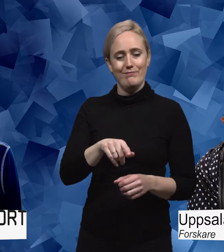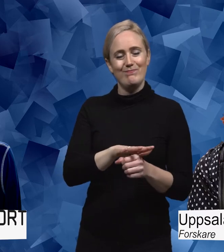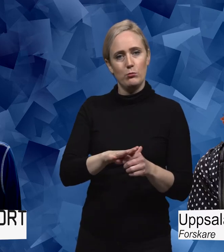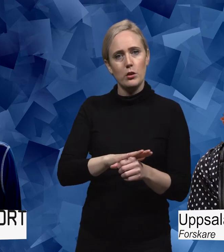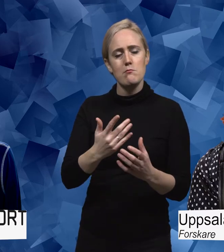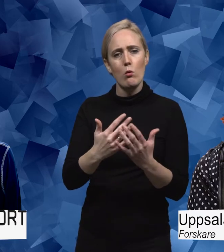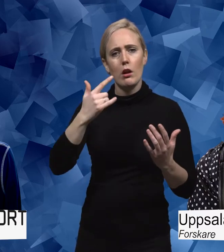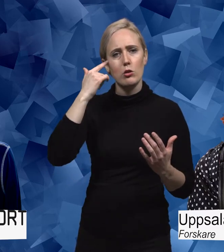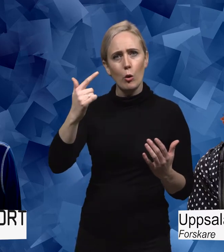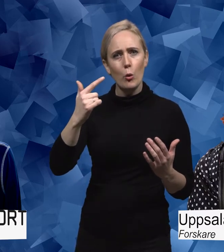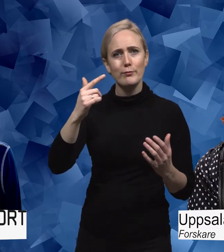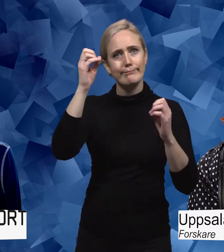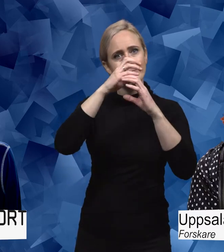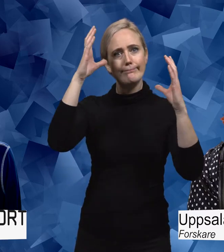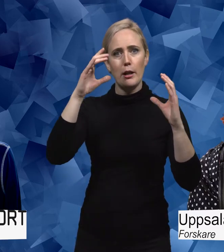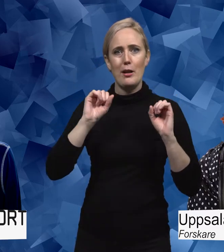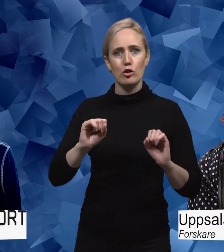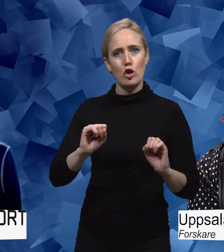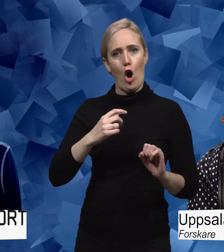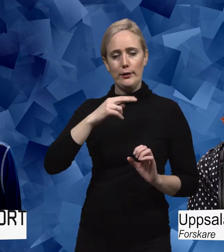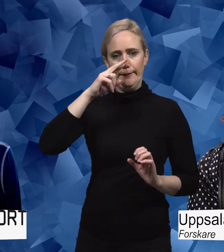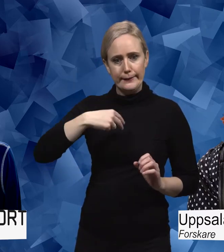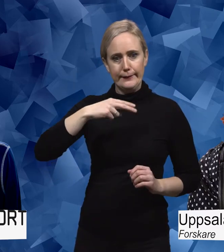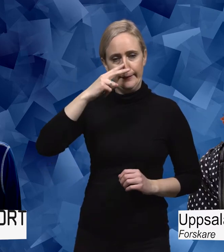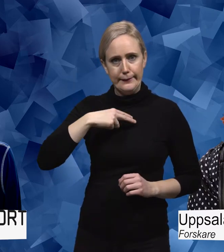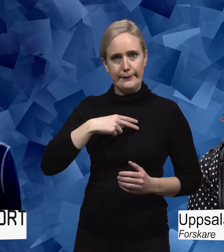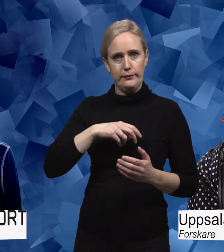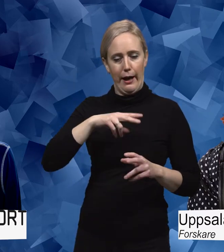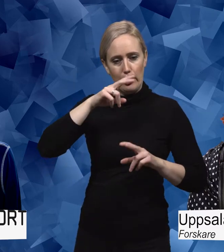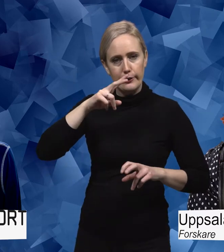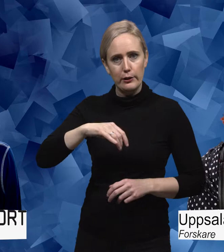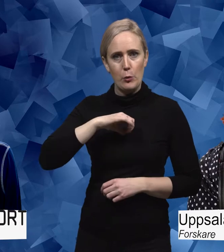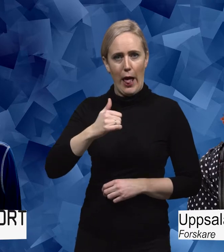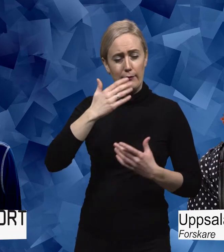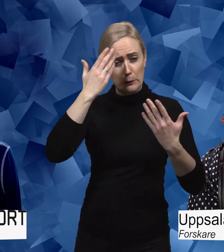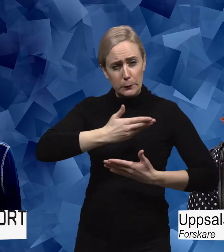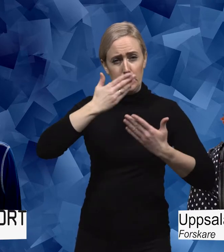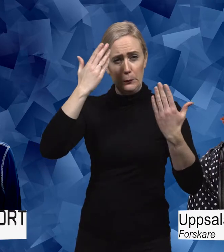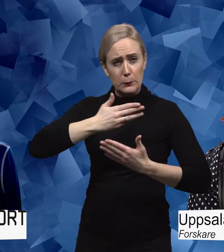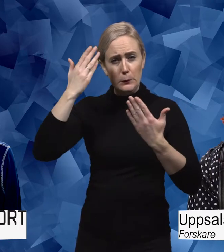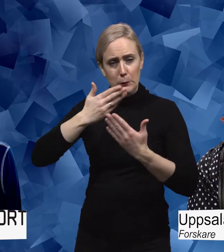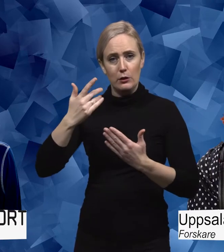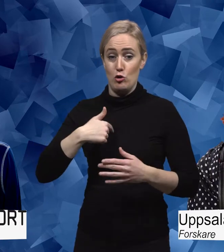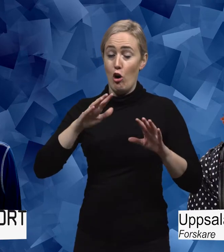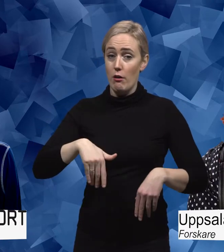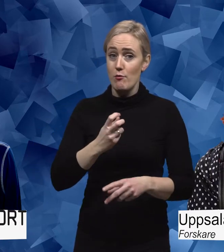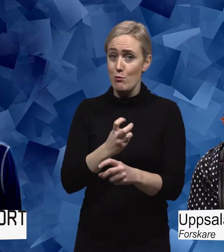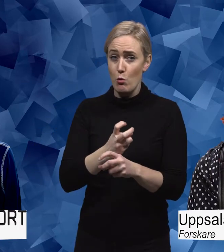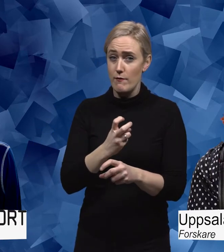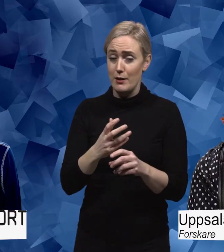det finns många som har föreställningar om att man ska tracka sig själv hela tiden 24-7. Och jag har testat det här väldigt mycket och jag skulle säga